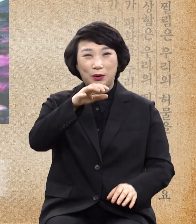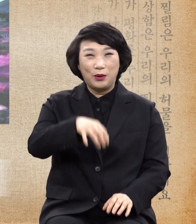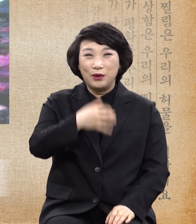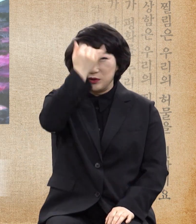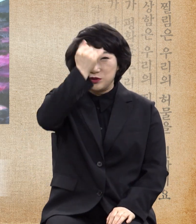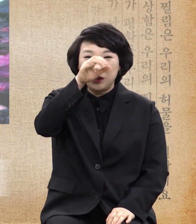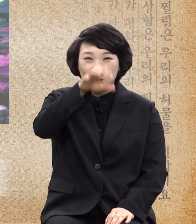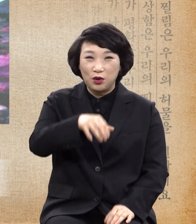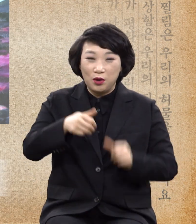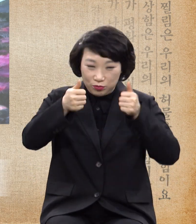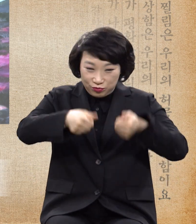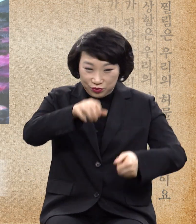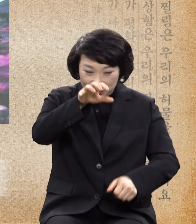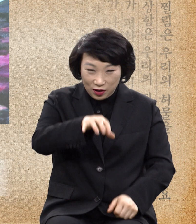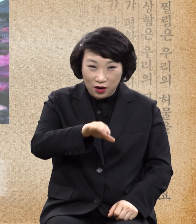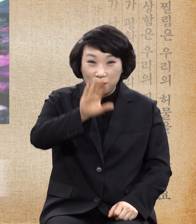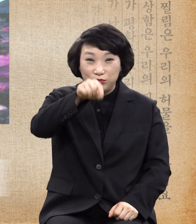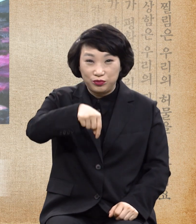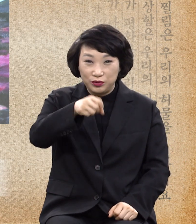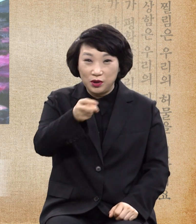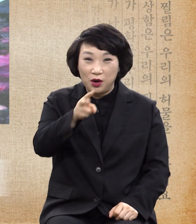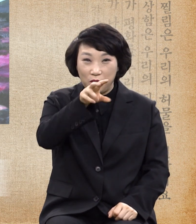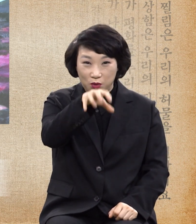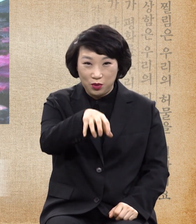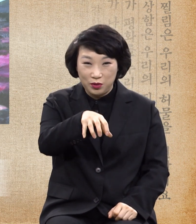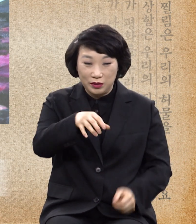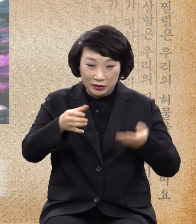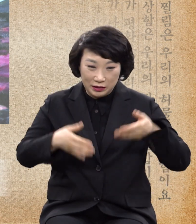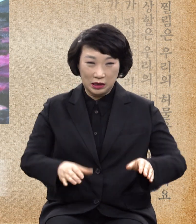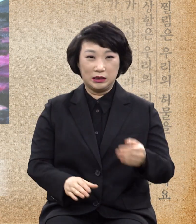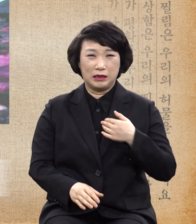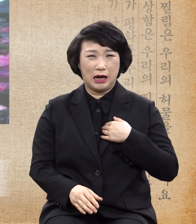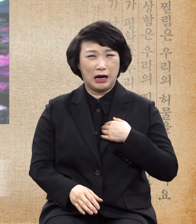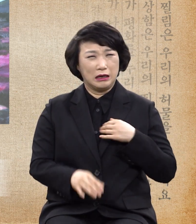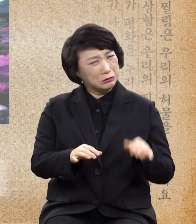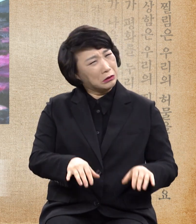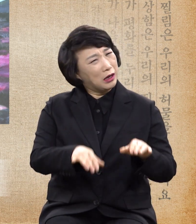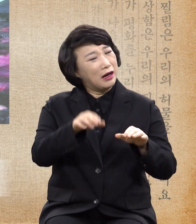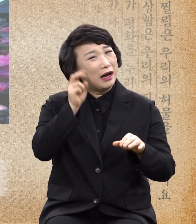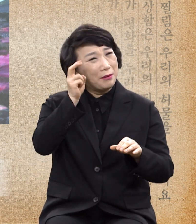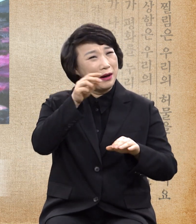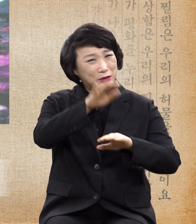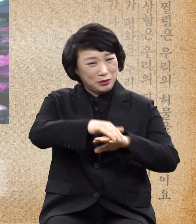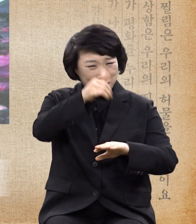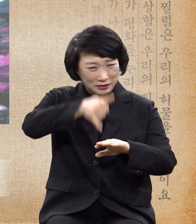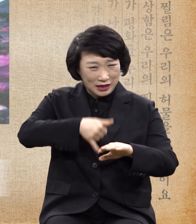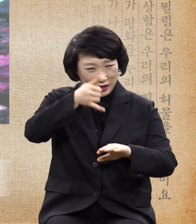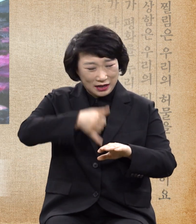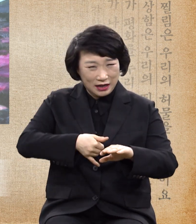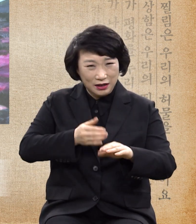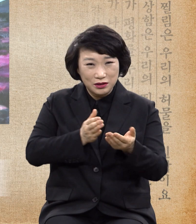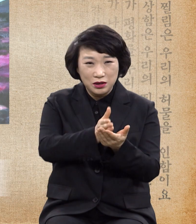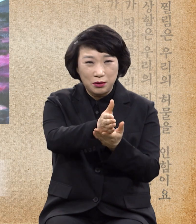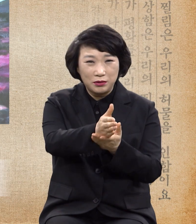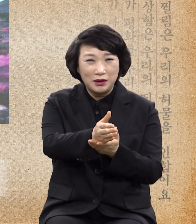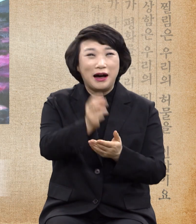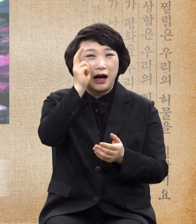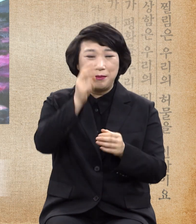농사나 지어먹다가 벌써 죽지 않았을까. 아마 건강했으면